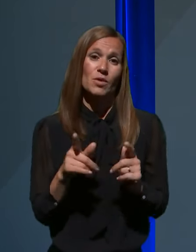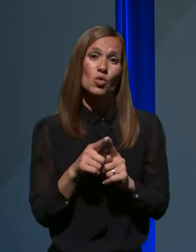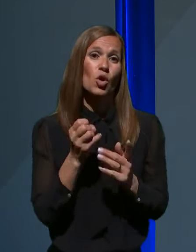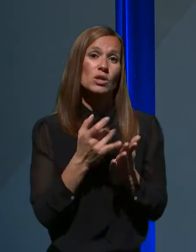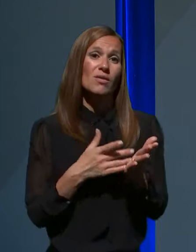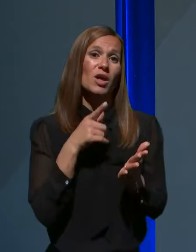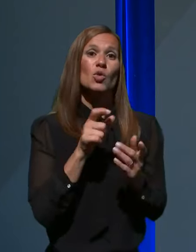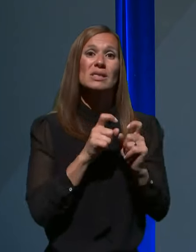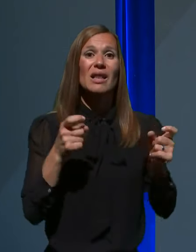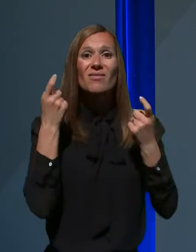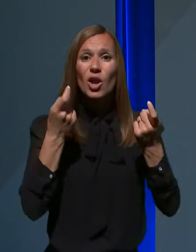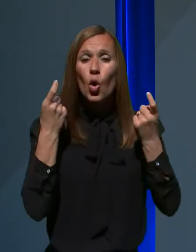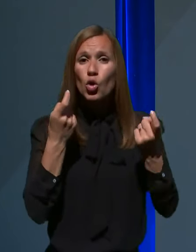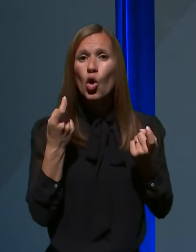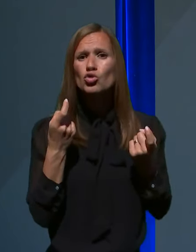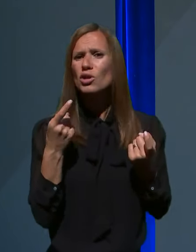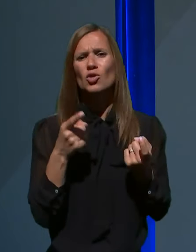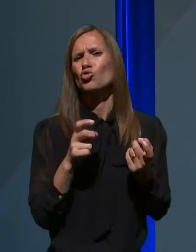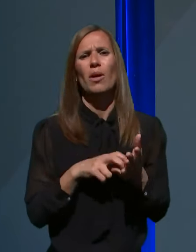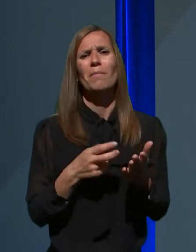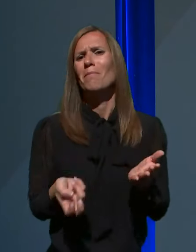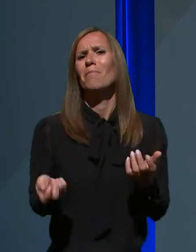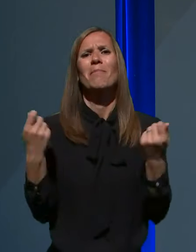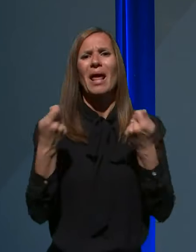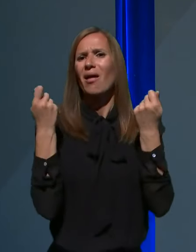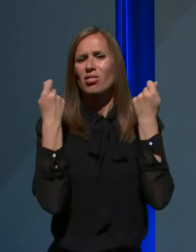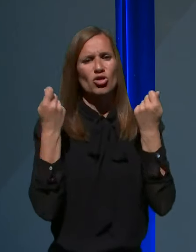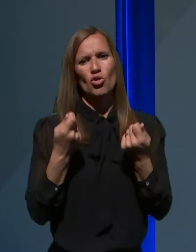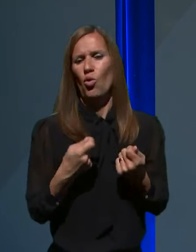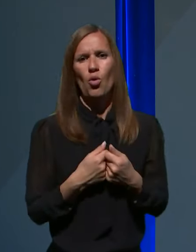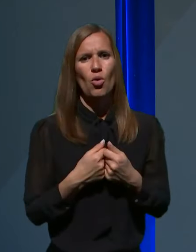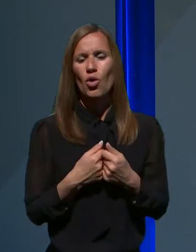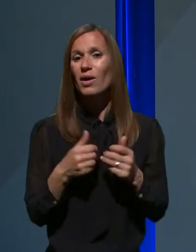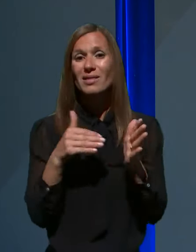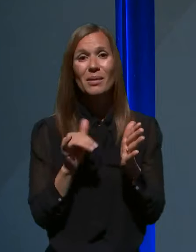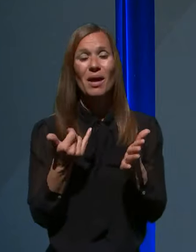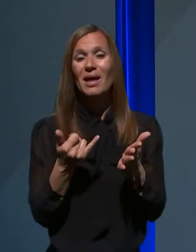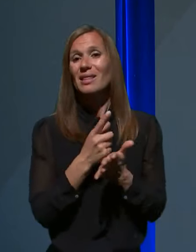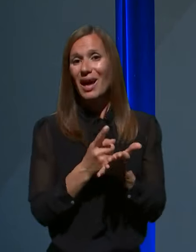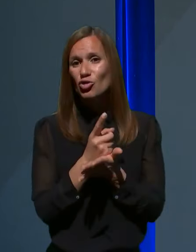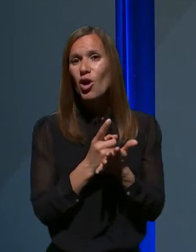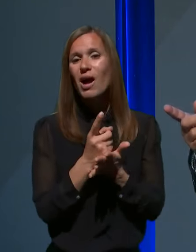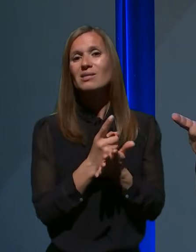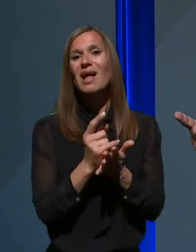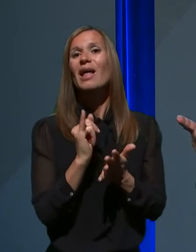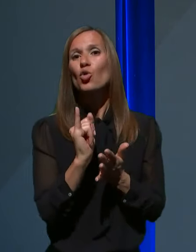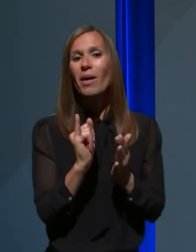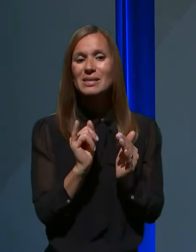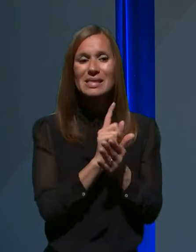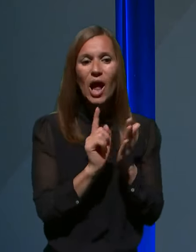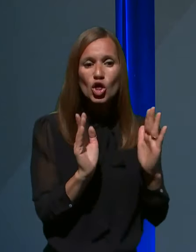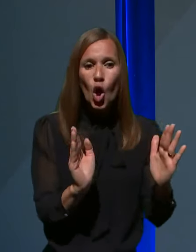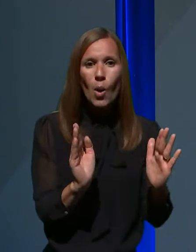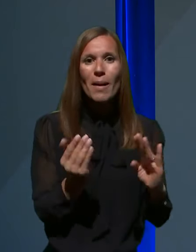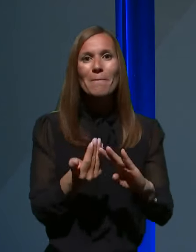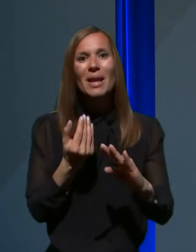velikonočni, je definitivno prehitro, glede na to, da je pač potrebna neka inkubacijska doba in razvoj bolezni, se